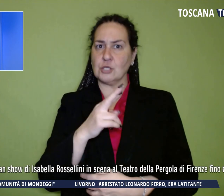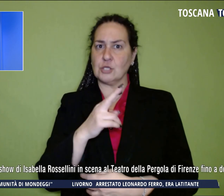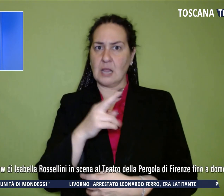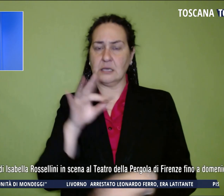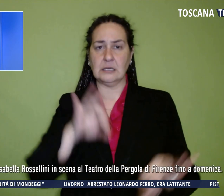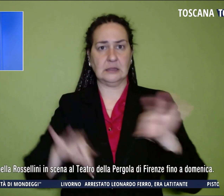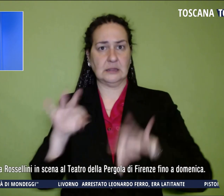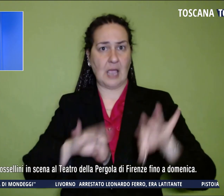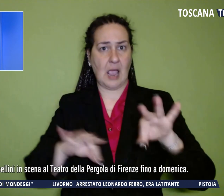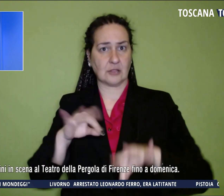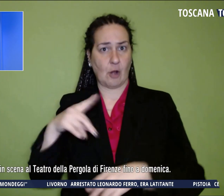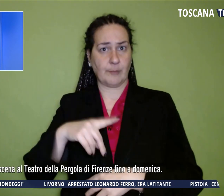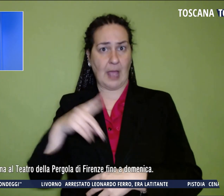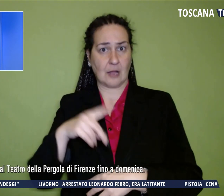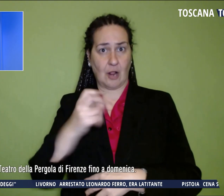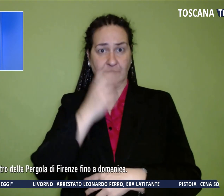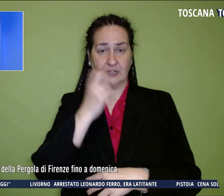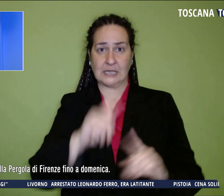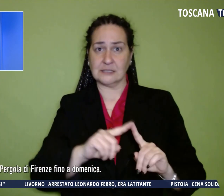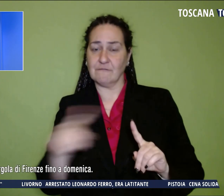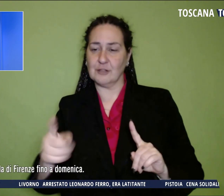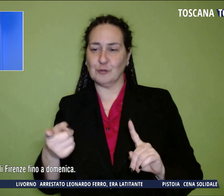della Pergola di Firenze fino a domenica.